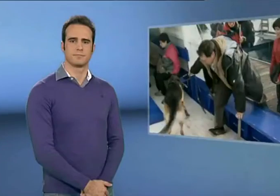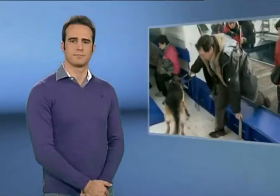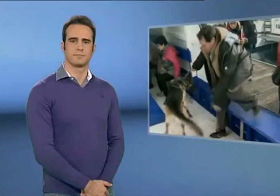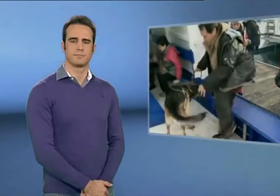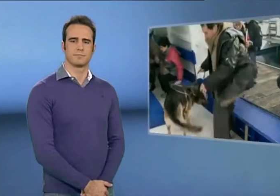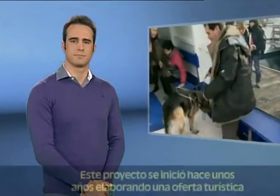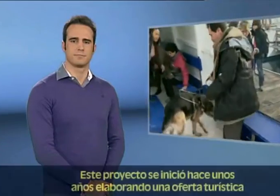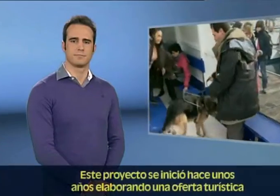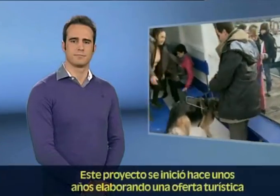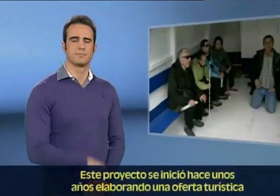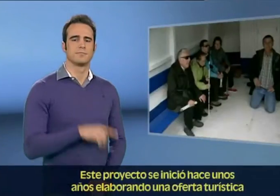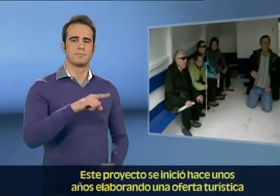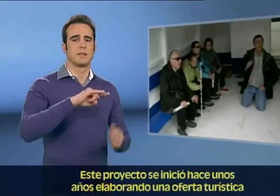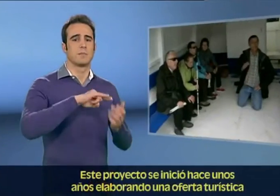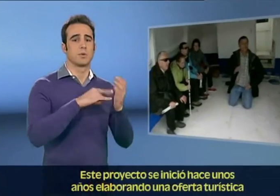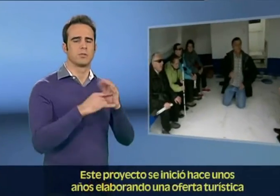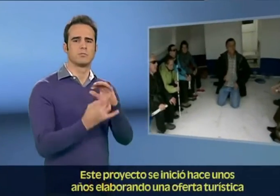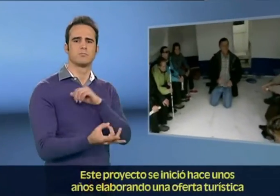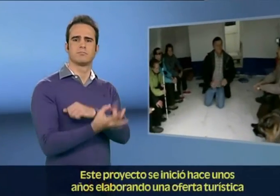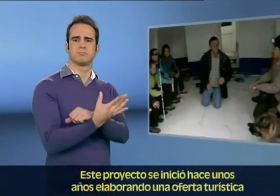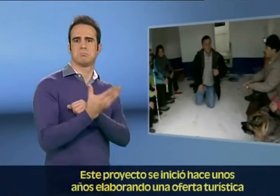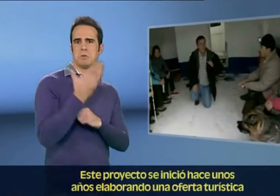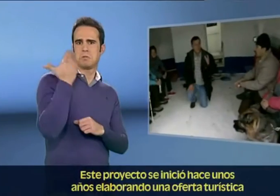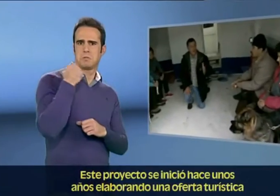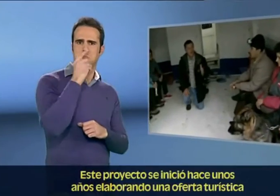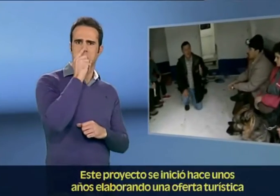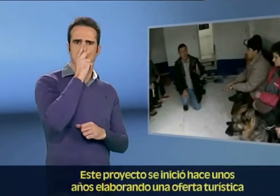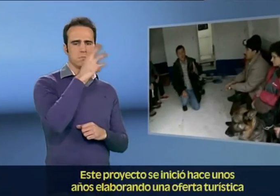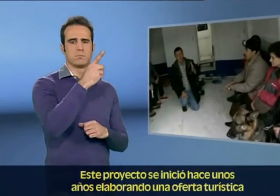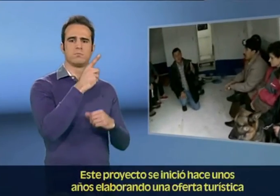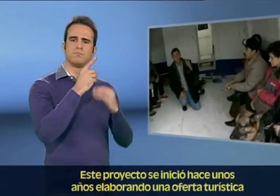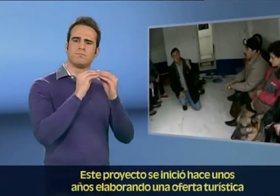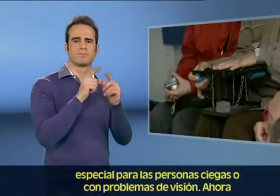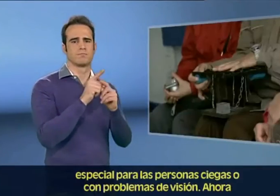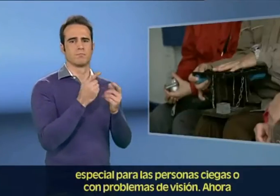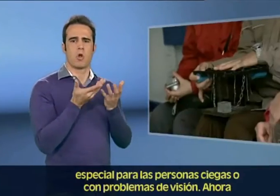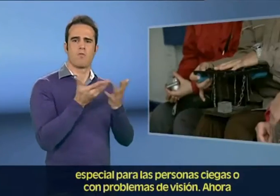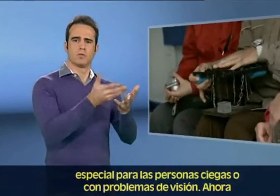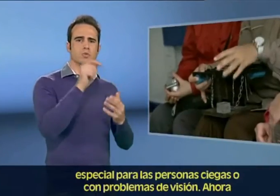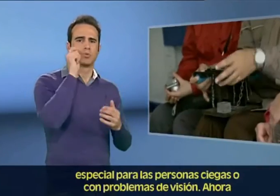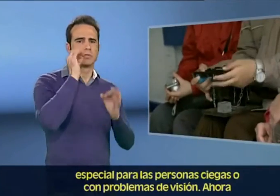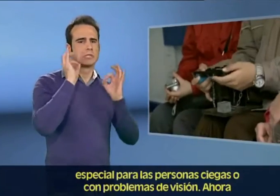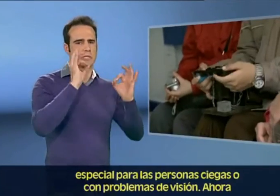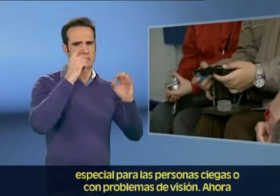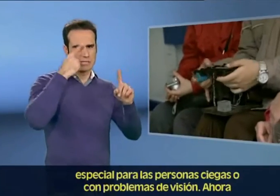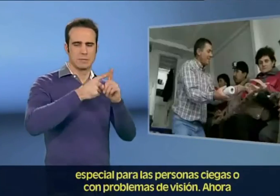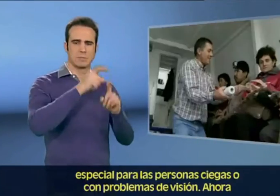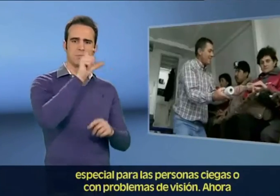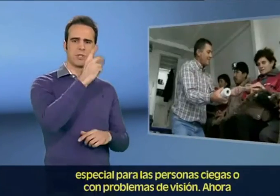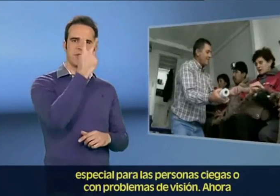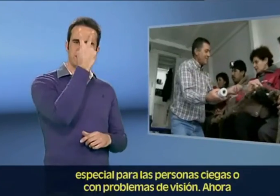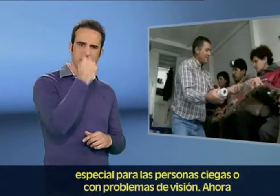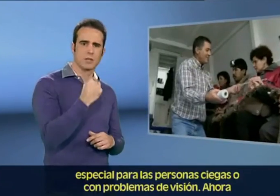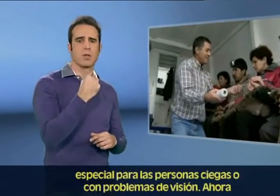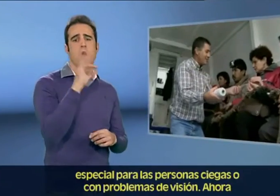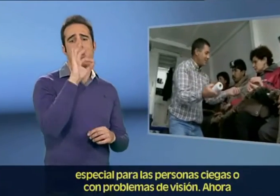Este proyecto se inició hace unos años elaborando una oferta turística especial para las personas ciegas o con problemas de visión.